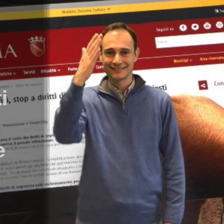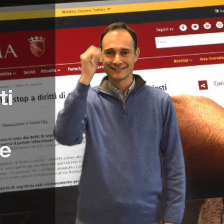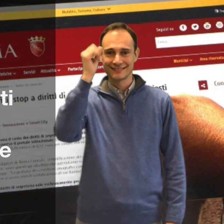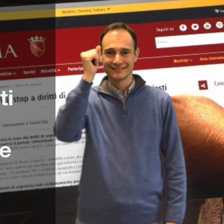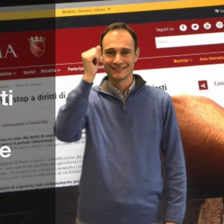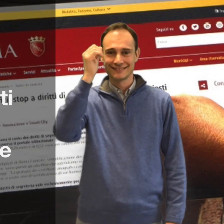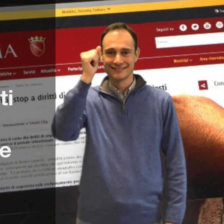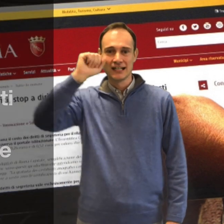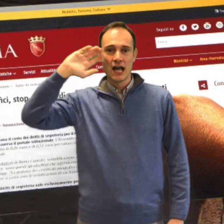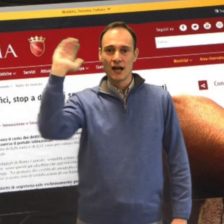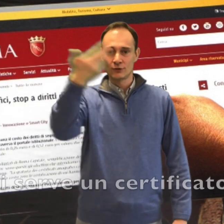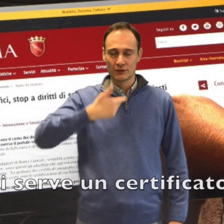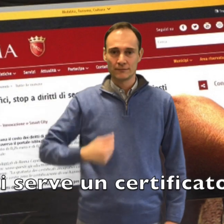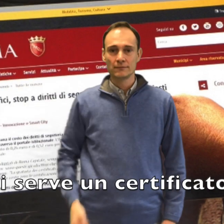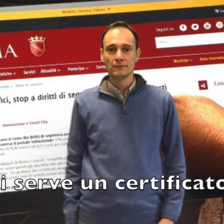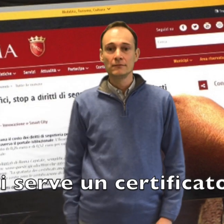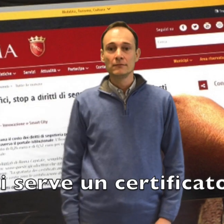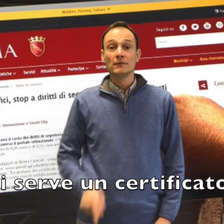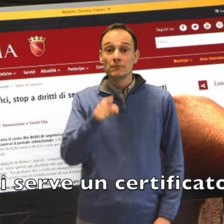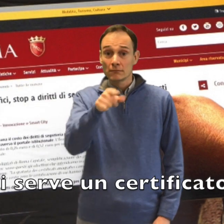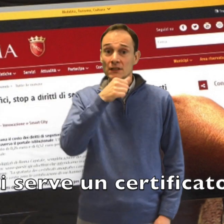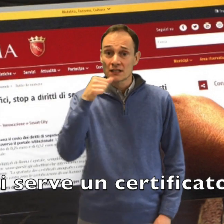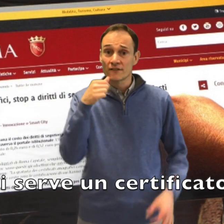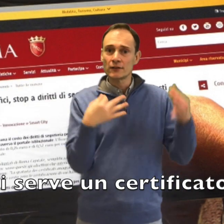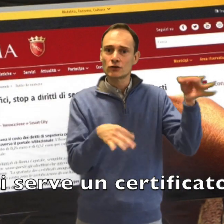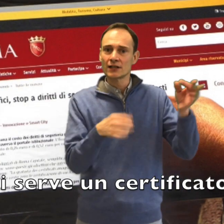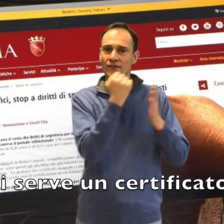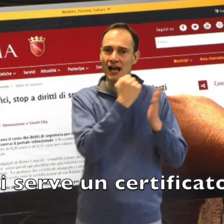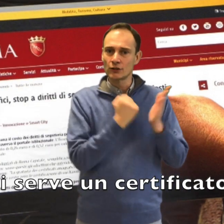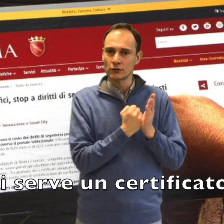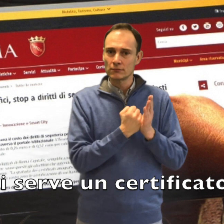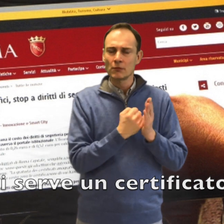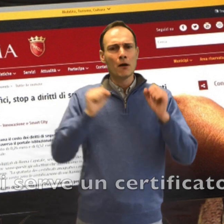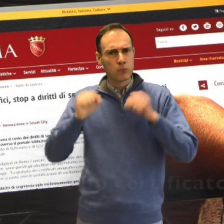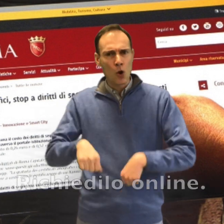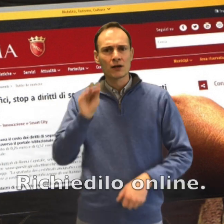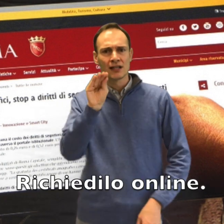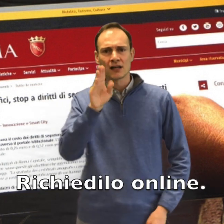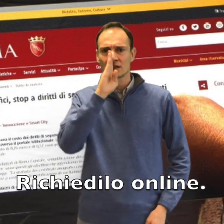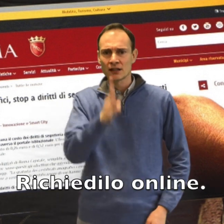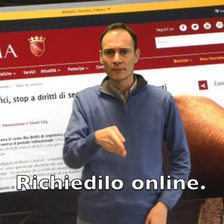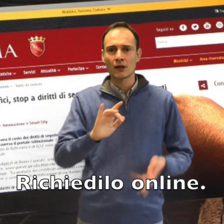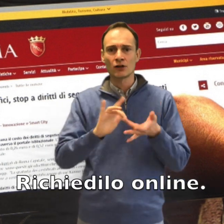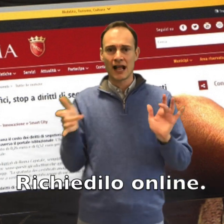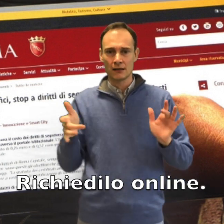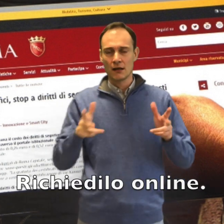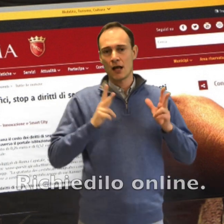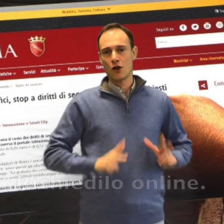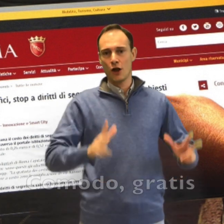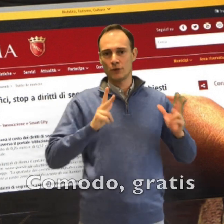Ti serve un certificato? Richiedilo online.